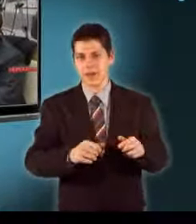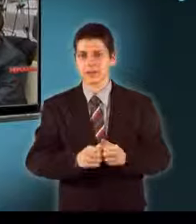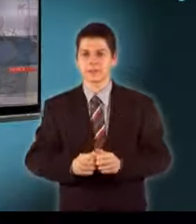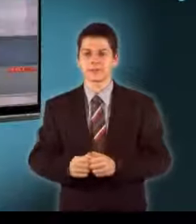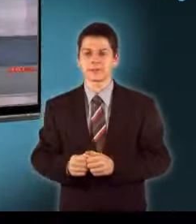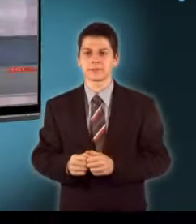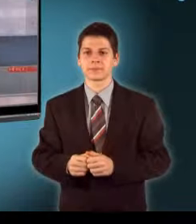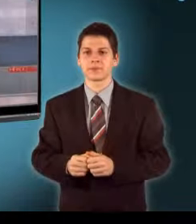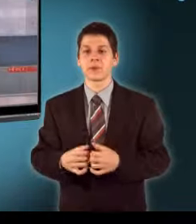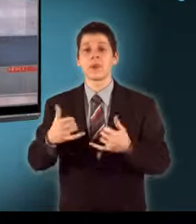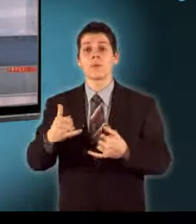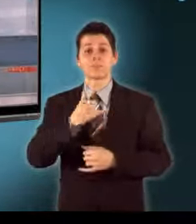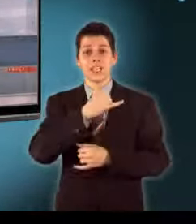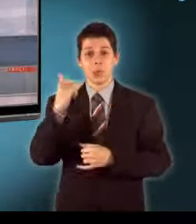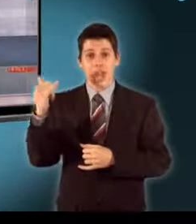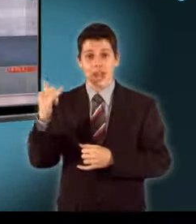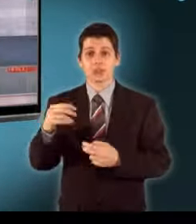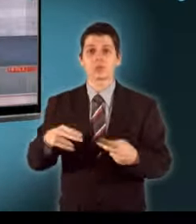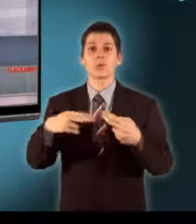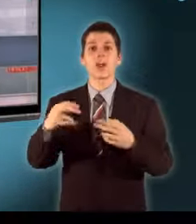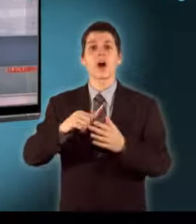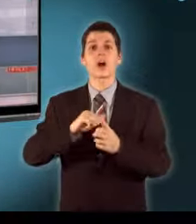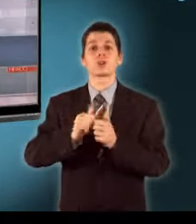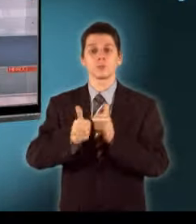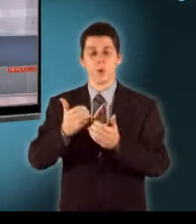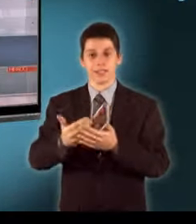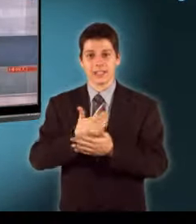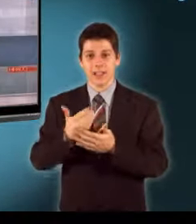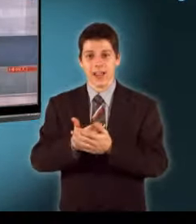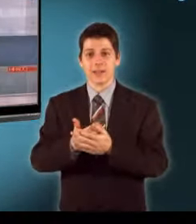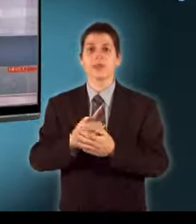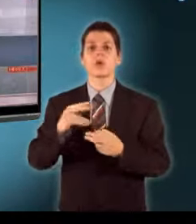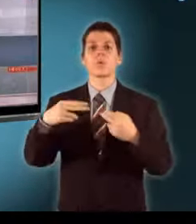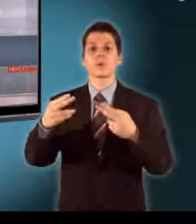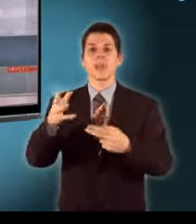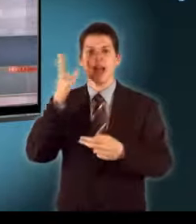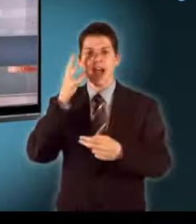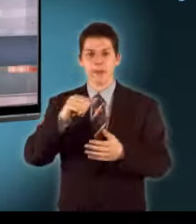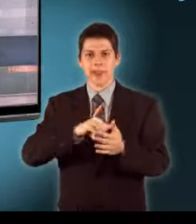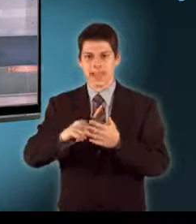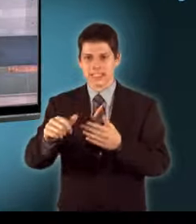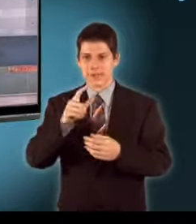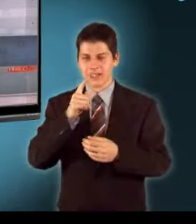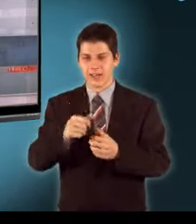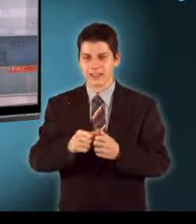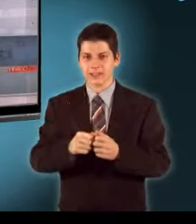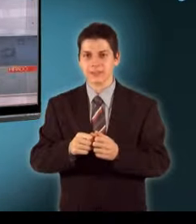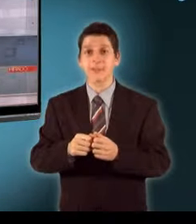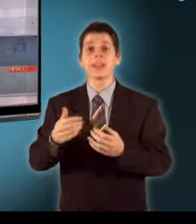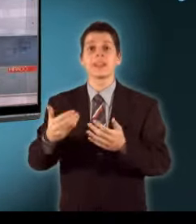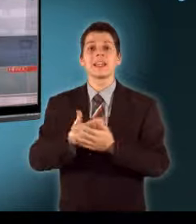Most időjárásjelentés következik azután Sporthírekkel folytatjuk Majd a Kárpát Express-t láthatják